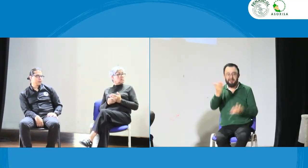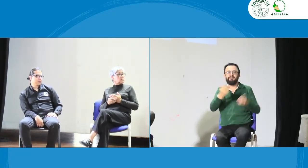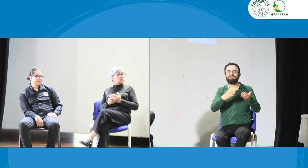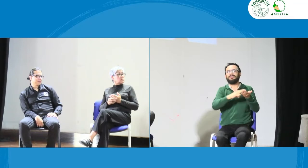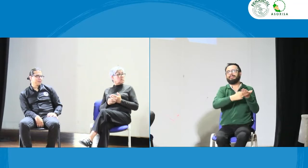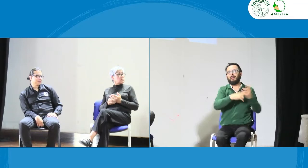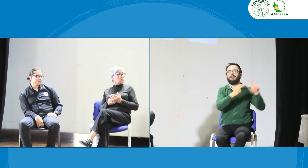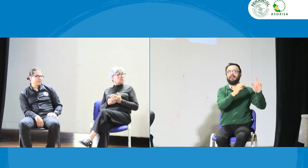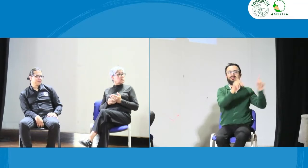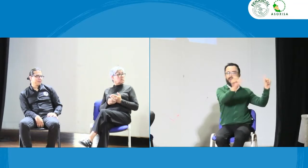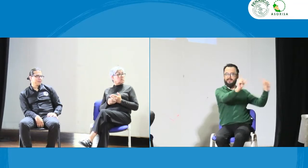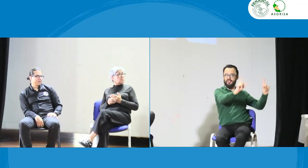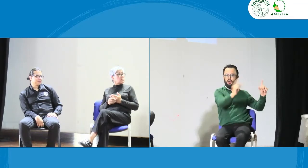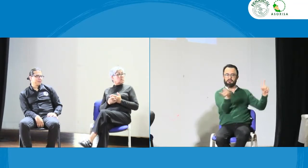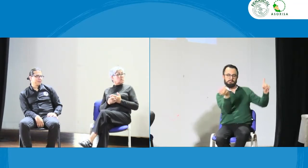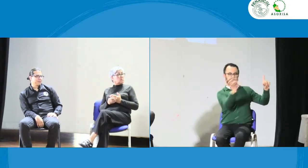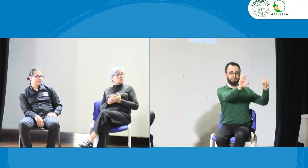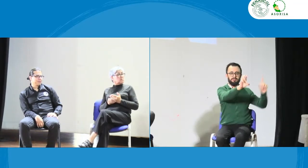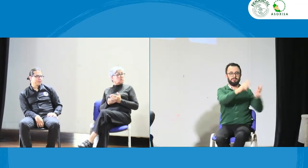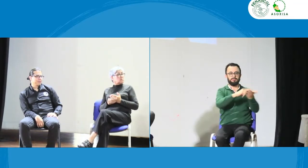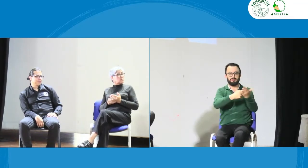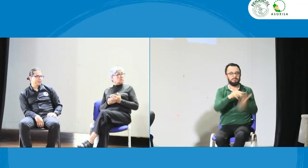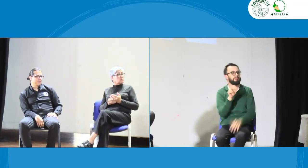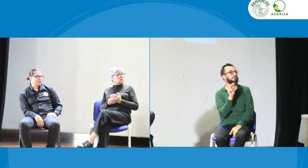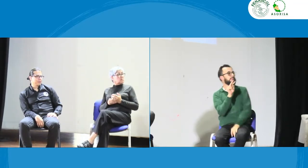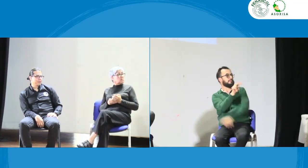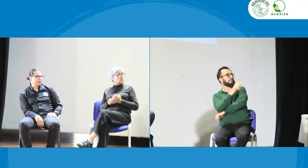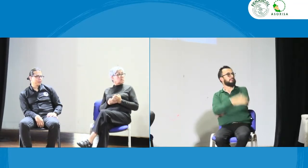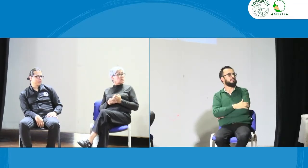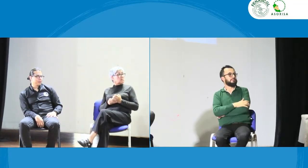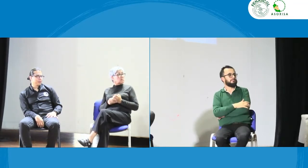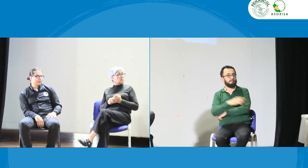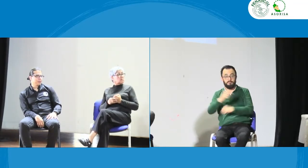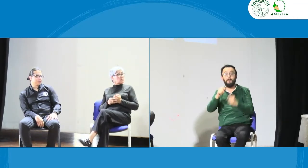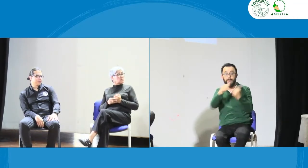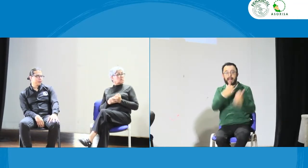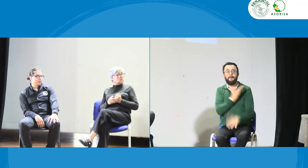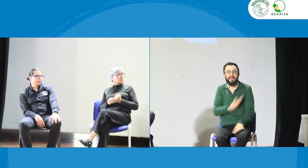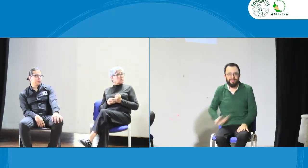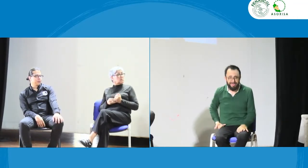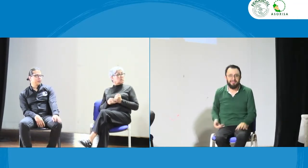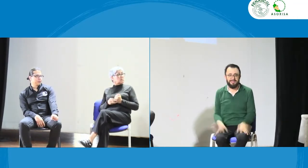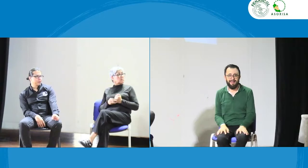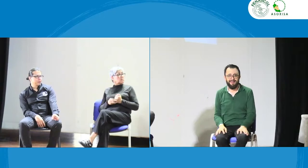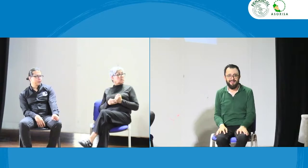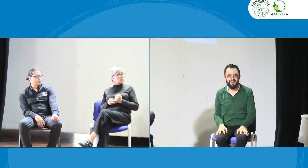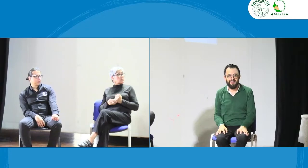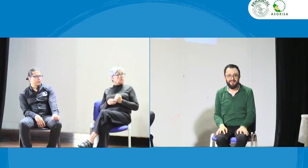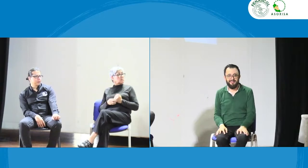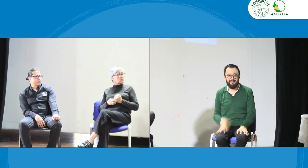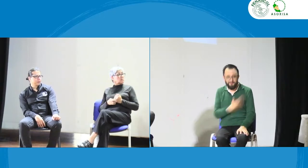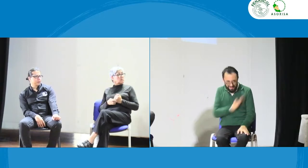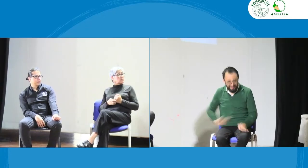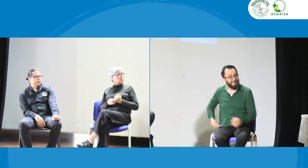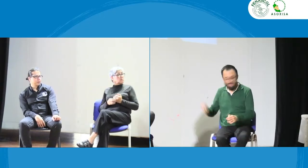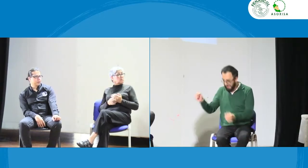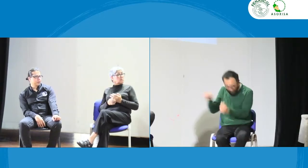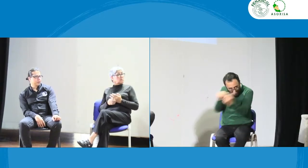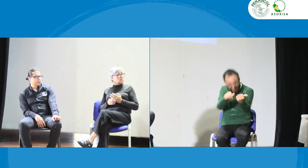ya lo estamos diciendo por ejemplo los servicios de interpretación que salen en la televisión por ejemplo está muy bien que